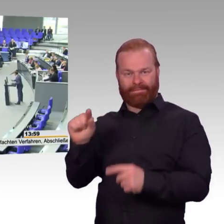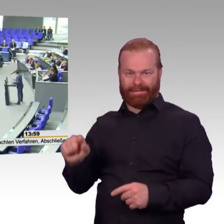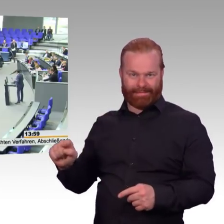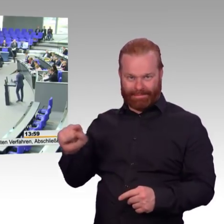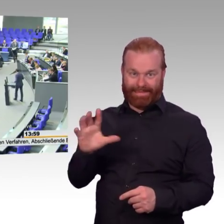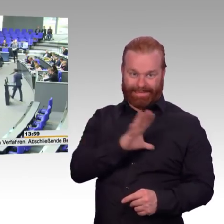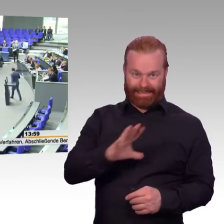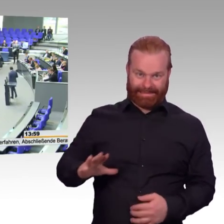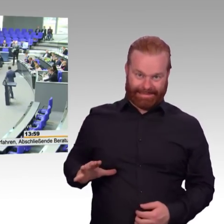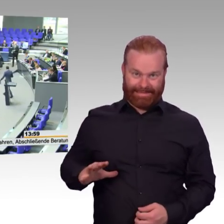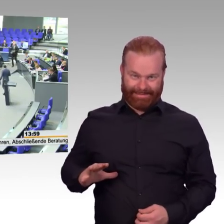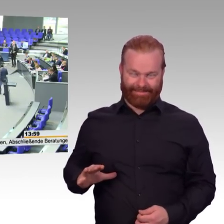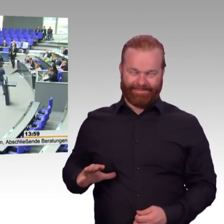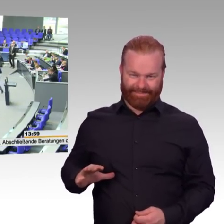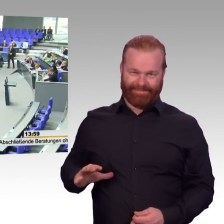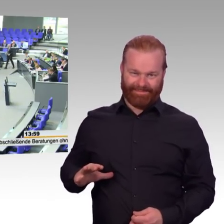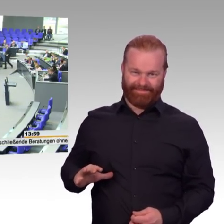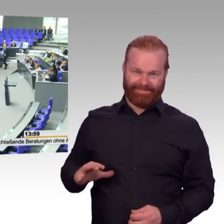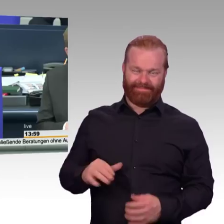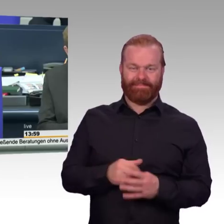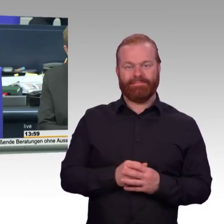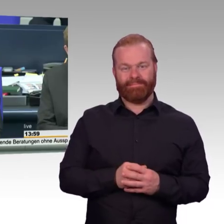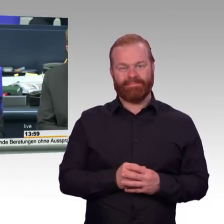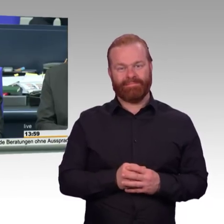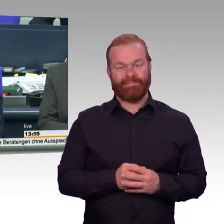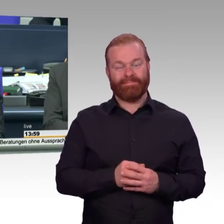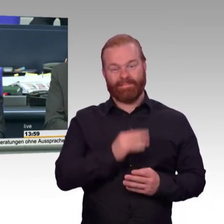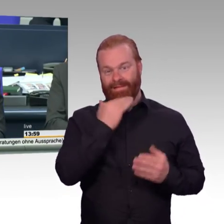Für die SPD-Fraktion hat das Wort der Kollege Timon Gremmels.